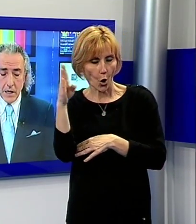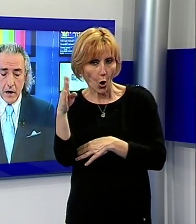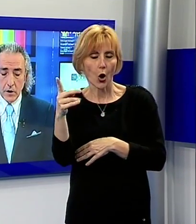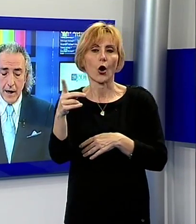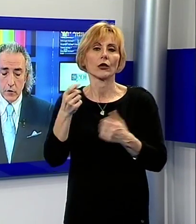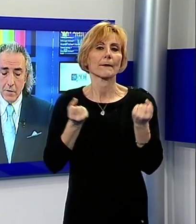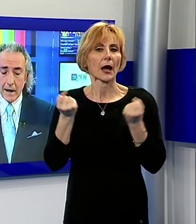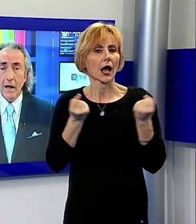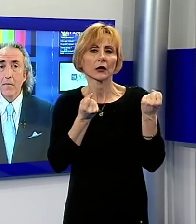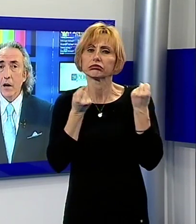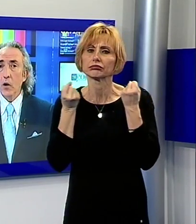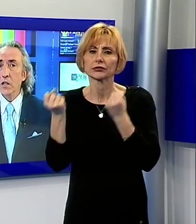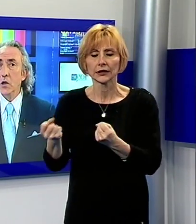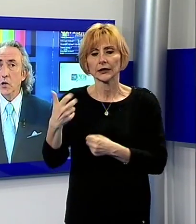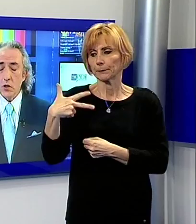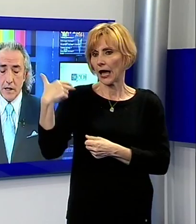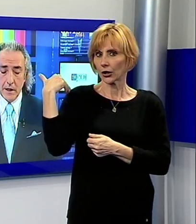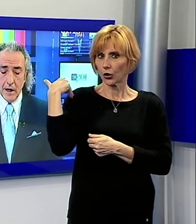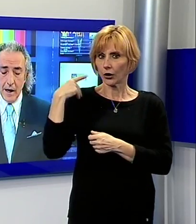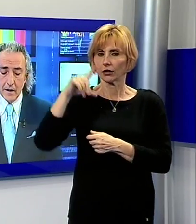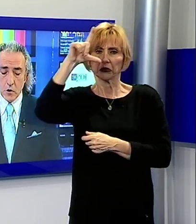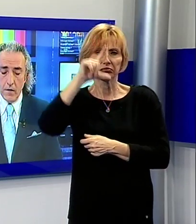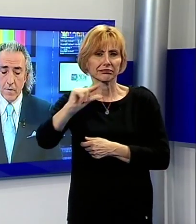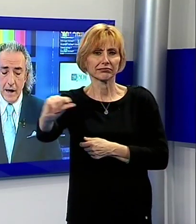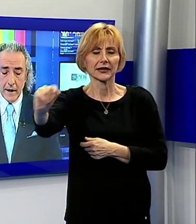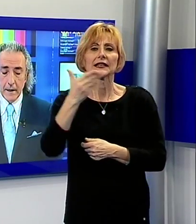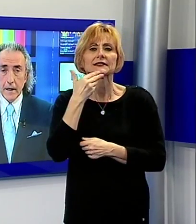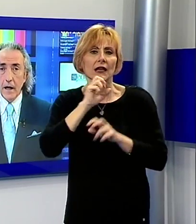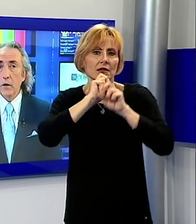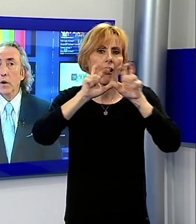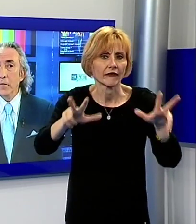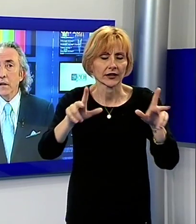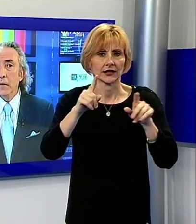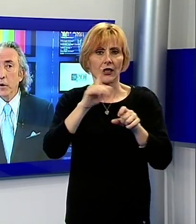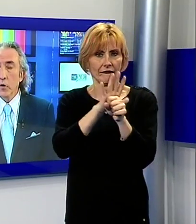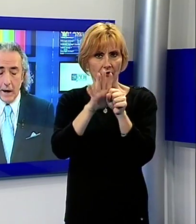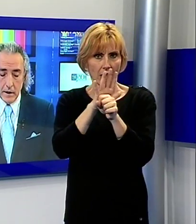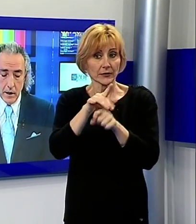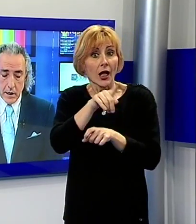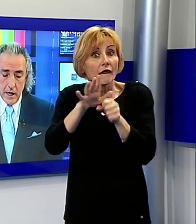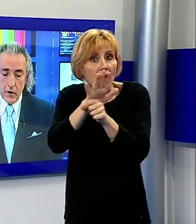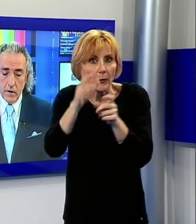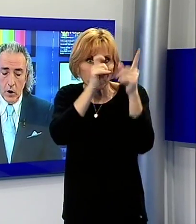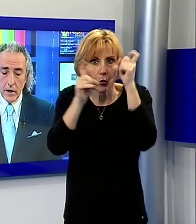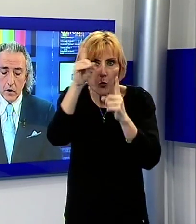salute, si era allontanato in macchina a mercoledì scorso, senza dire niente ai suoi familiari che, naturalmente preoccupati, si erano rivolti al